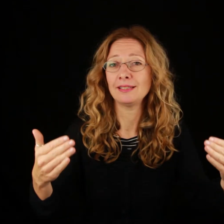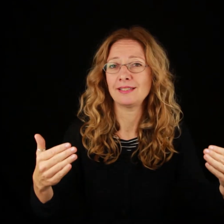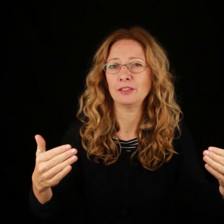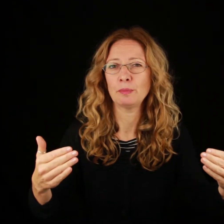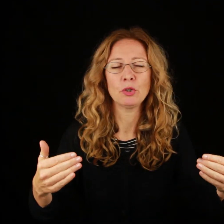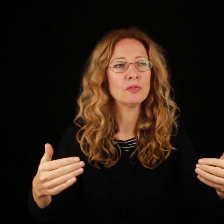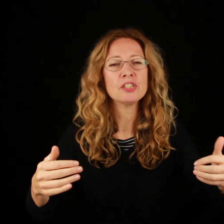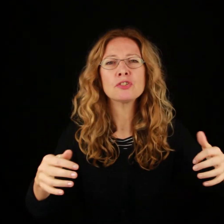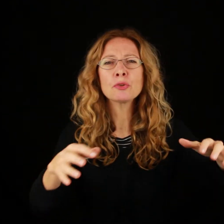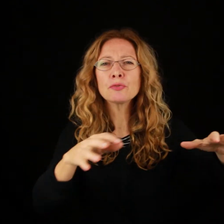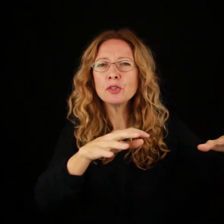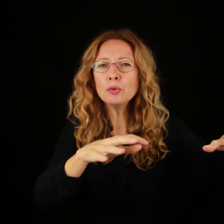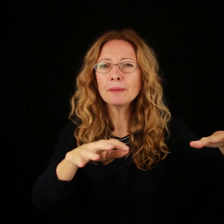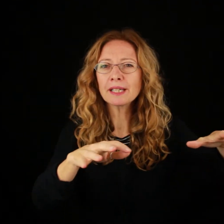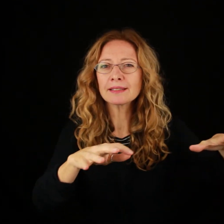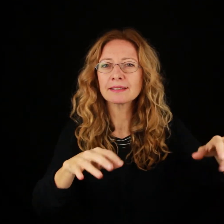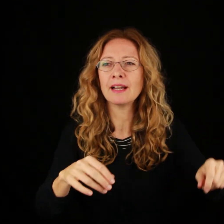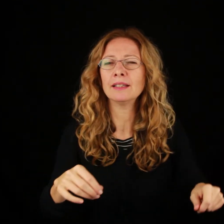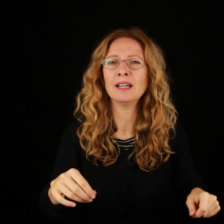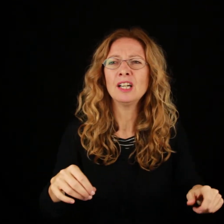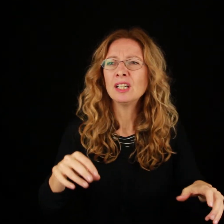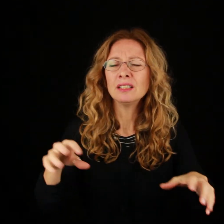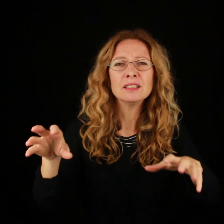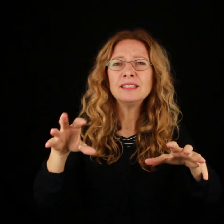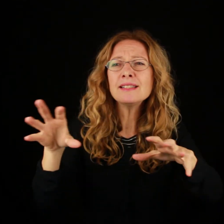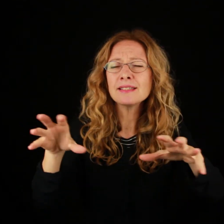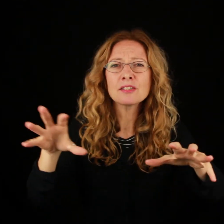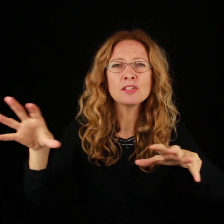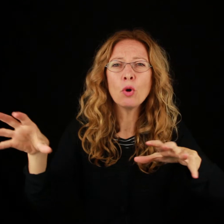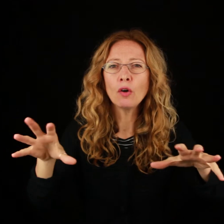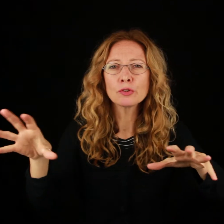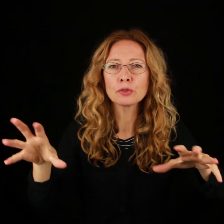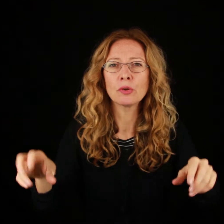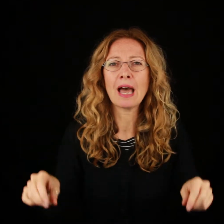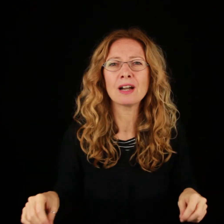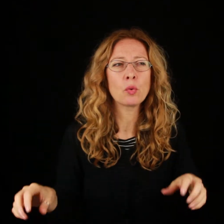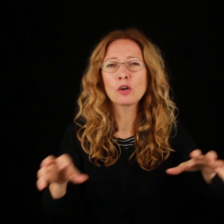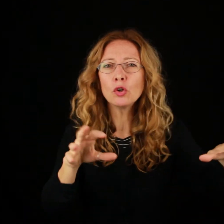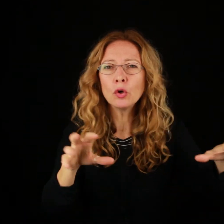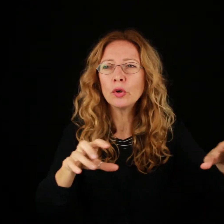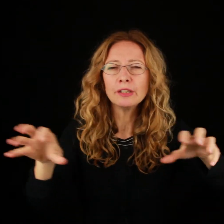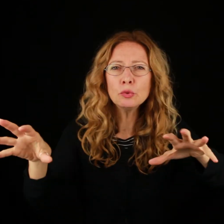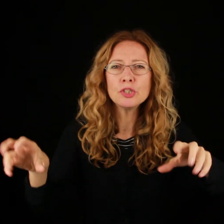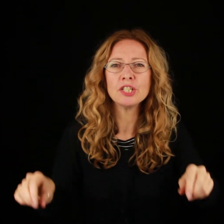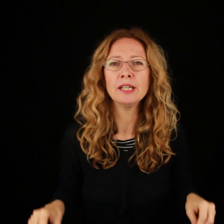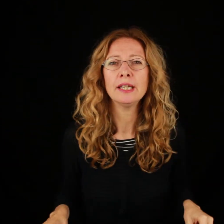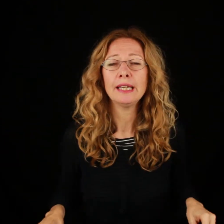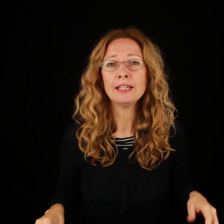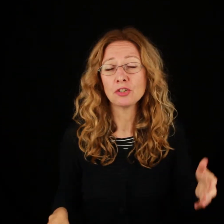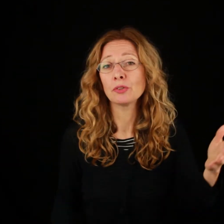iniziato a piovere, ci sono figure per la strada, tizi che si muovono sotto l'acqua, colore, luci e ci sono